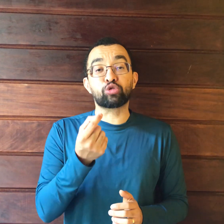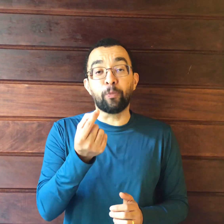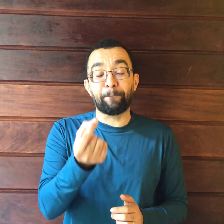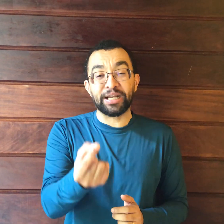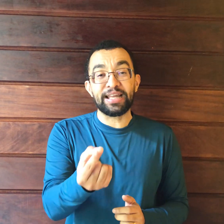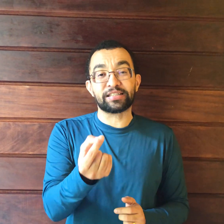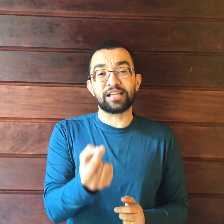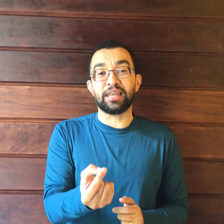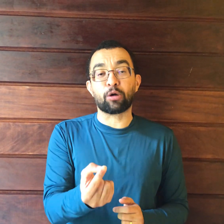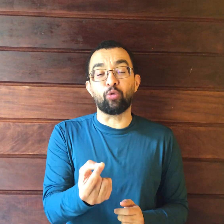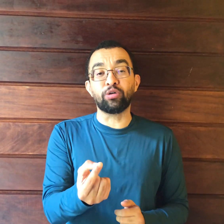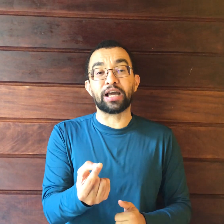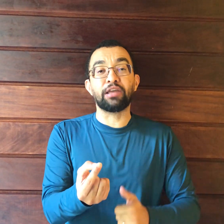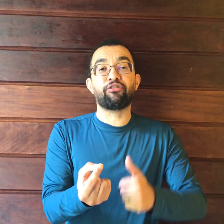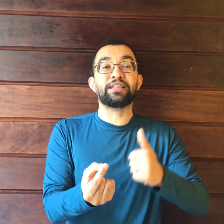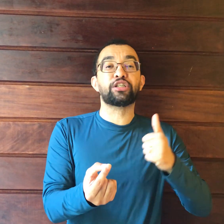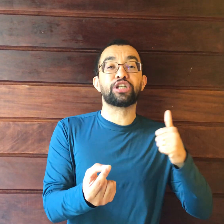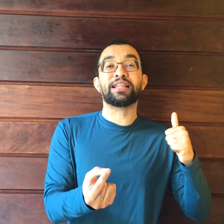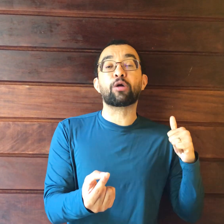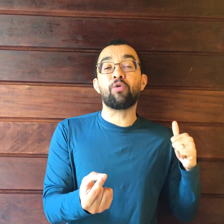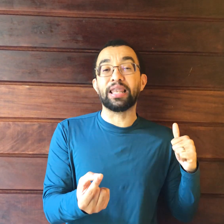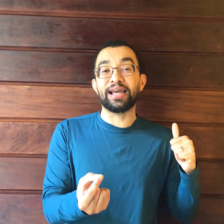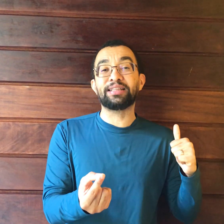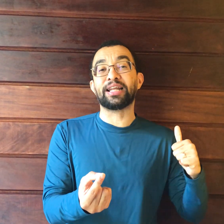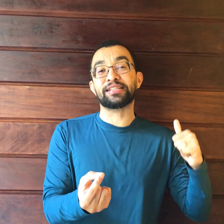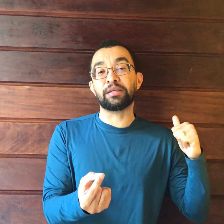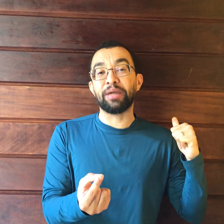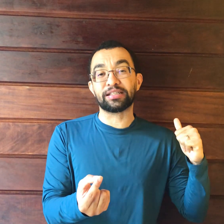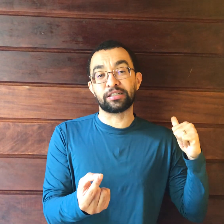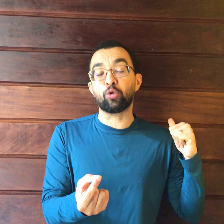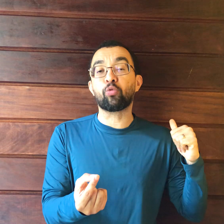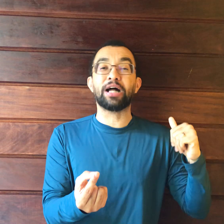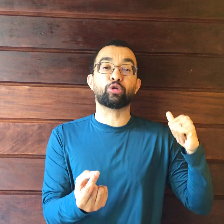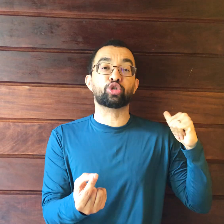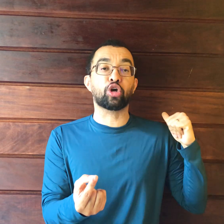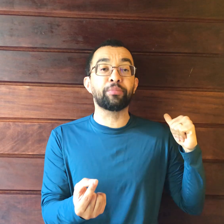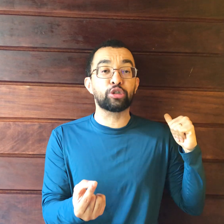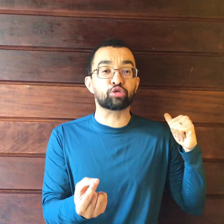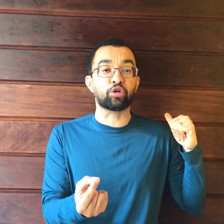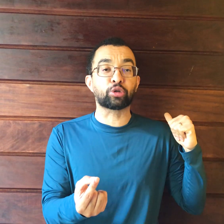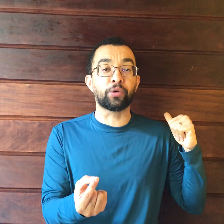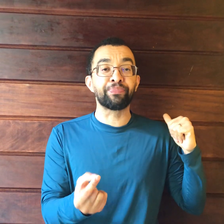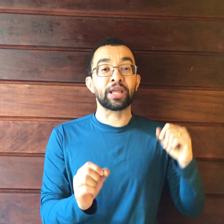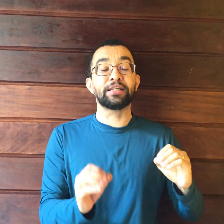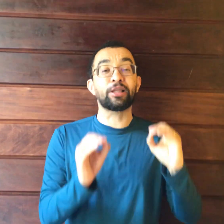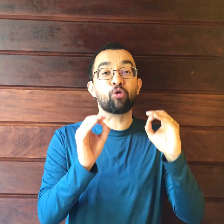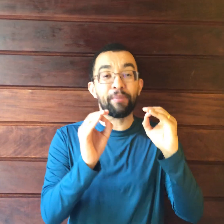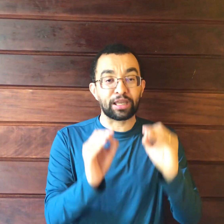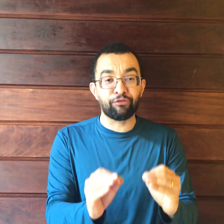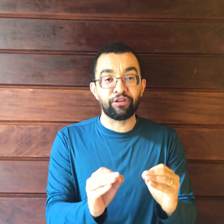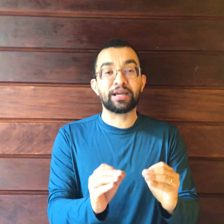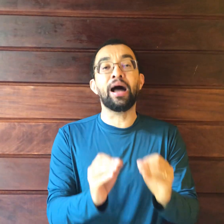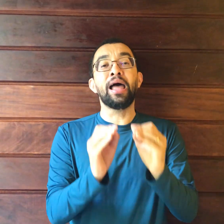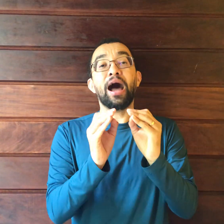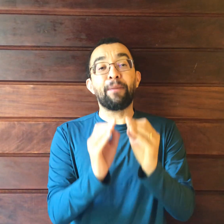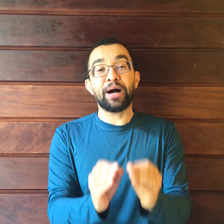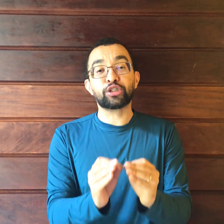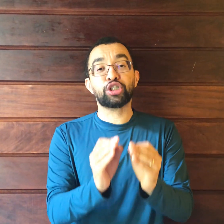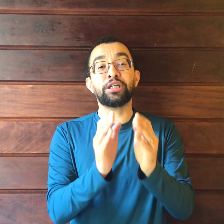suprir essa lacuna que foi deixada com a lei 13654 de 2018. Então, como é que fica a partir